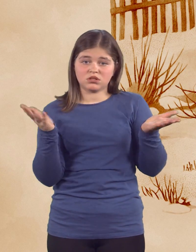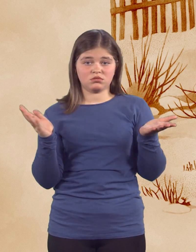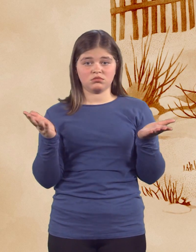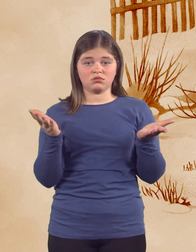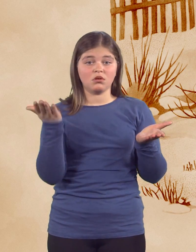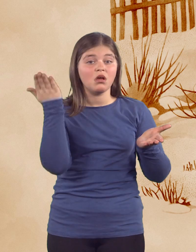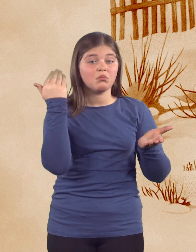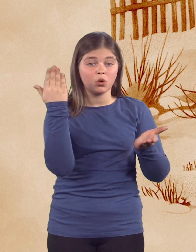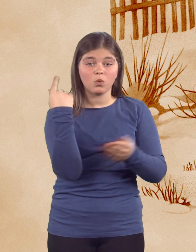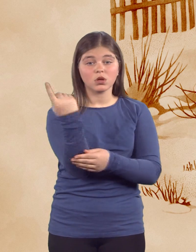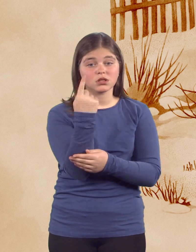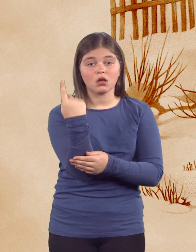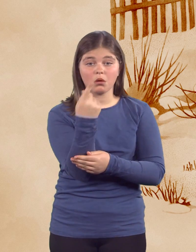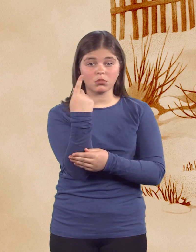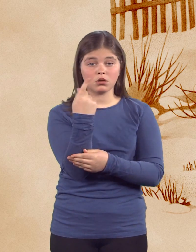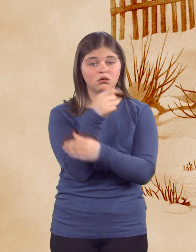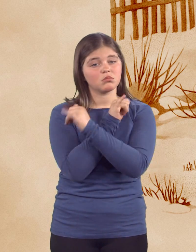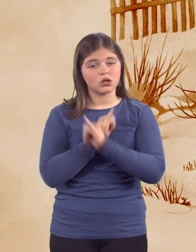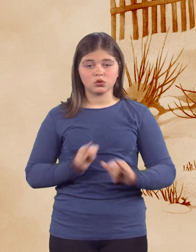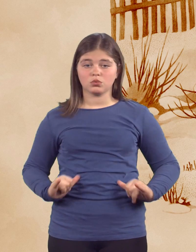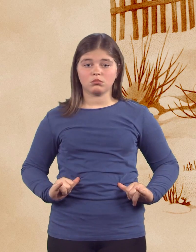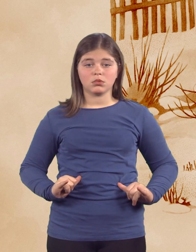Bil je osamljen, brezupen in žalosten.